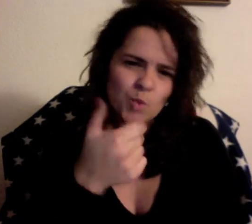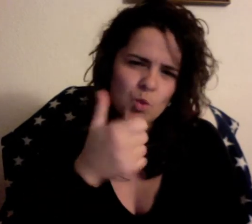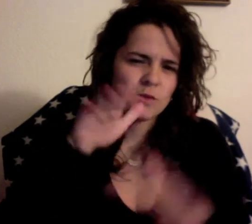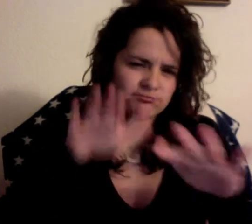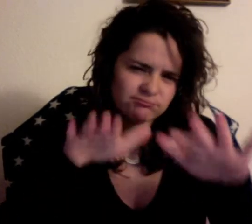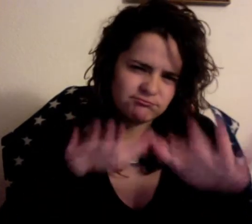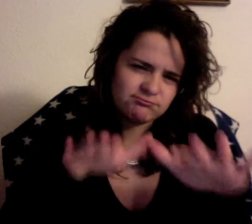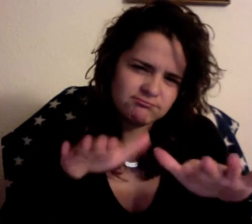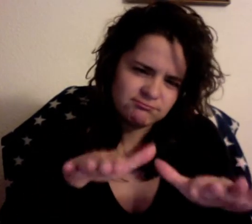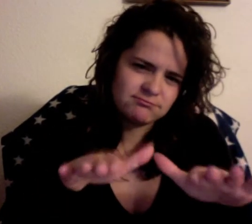¡Que te den, tío!